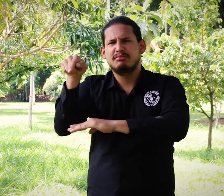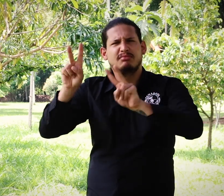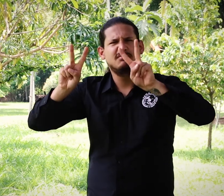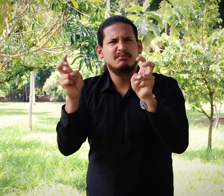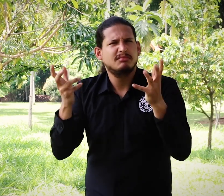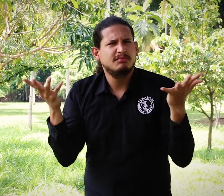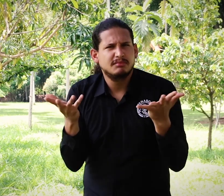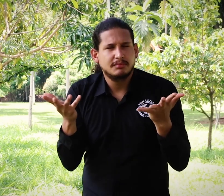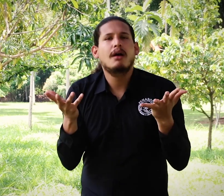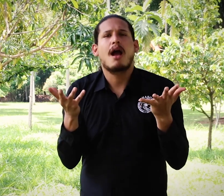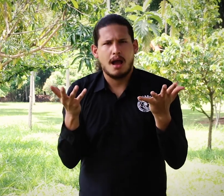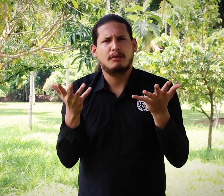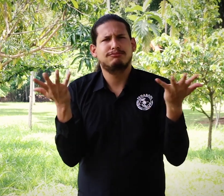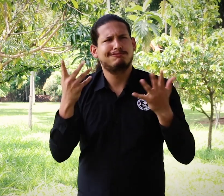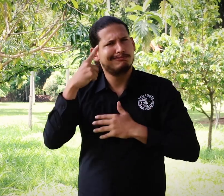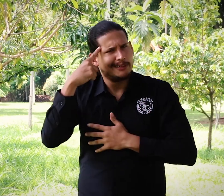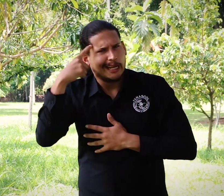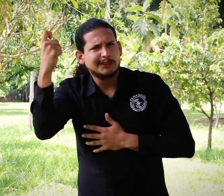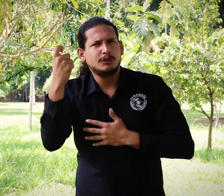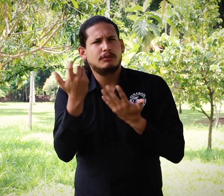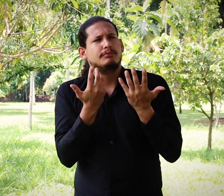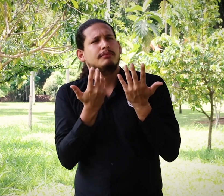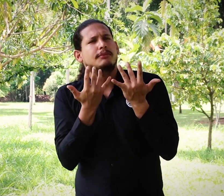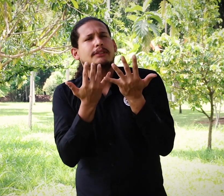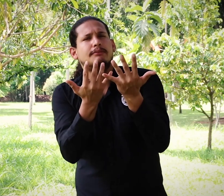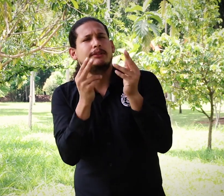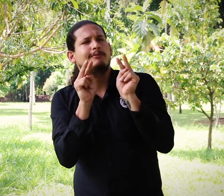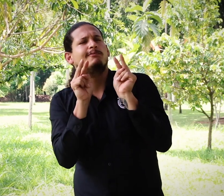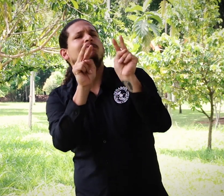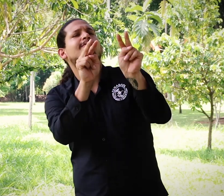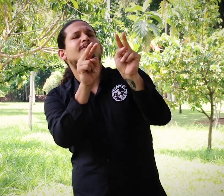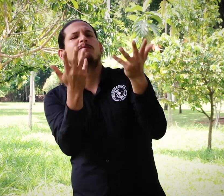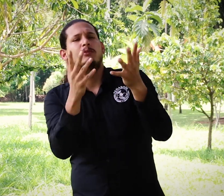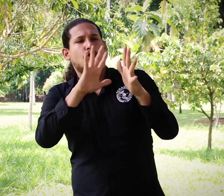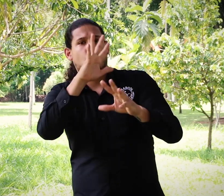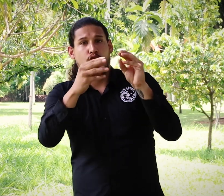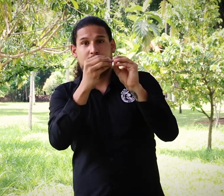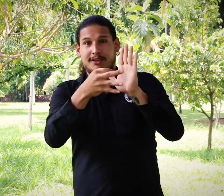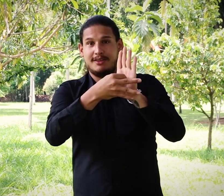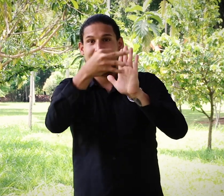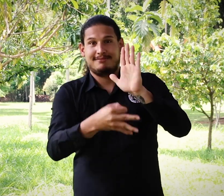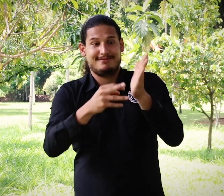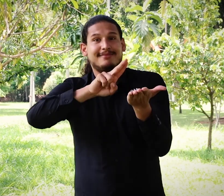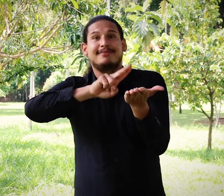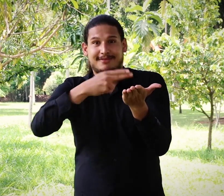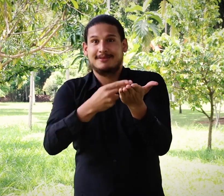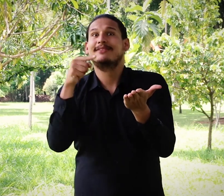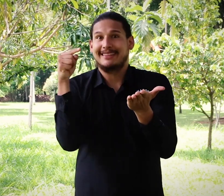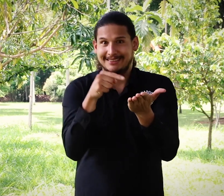una conferencia relacionada a los retos y lo que se proyecta en relación al código de ética de la